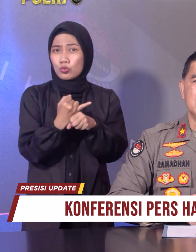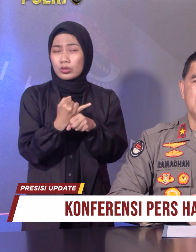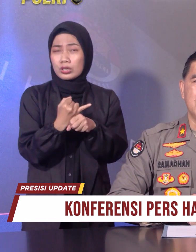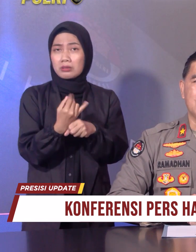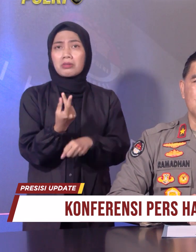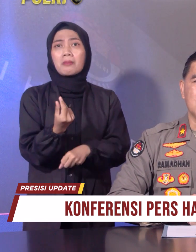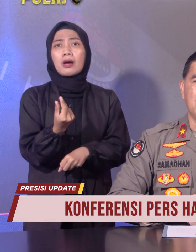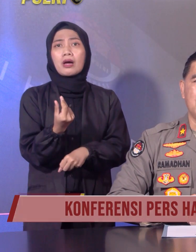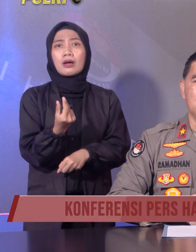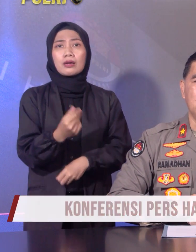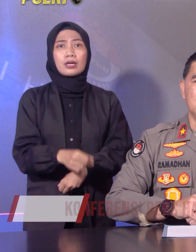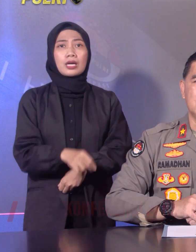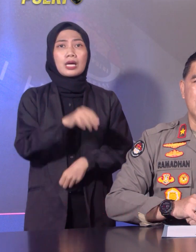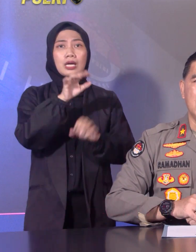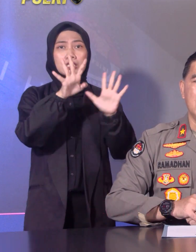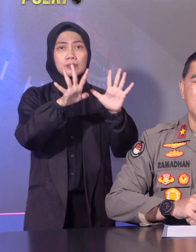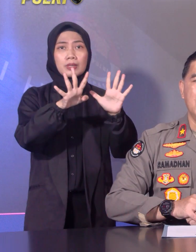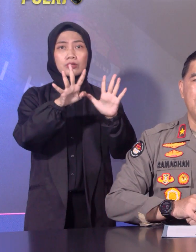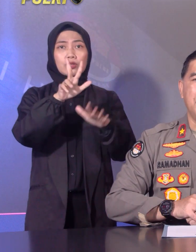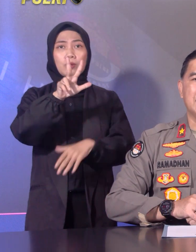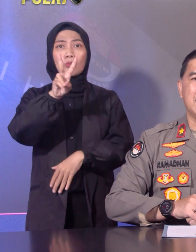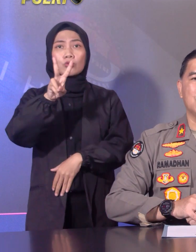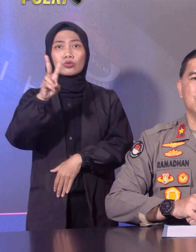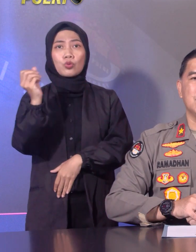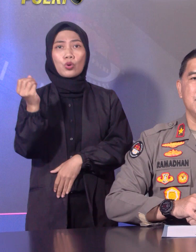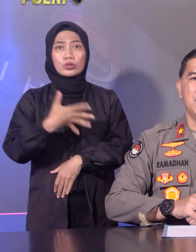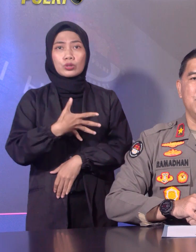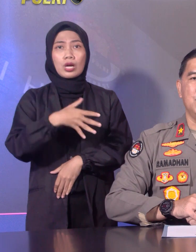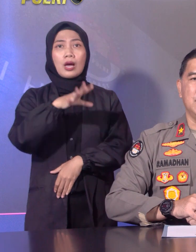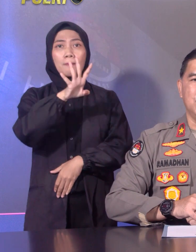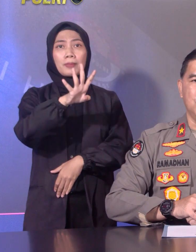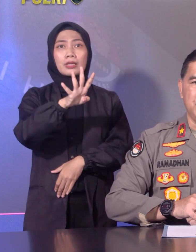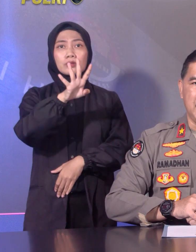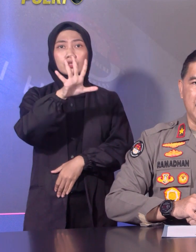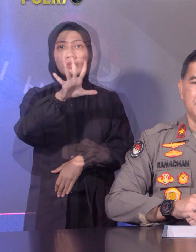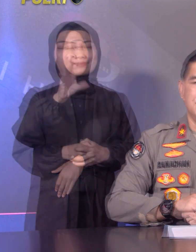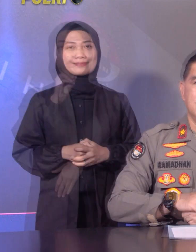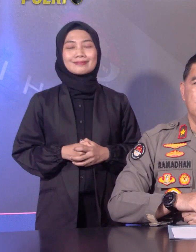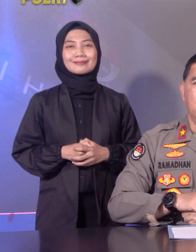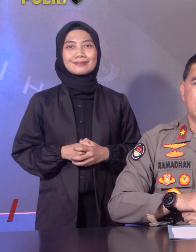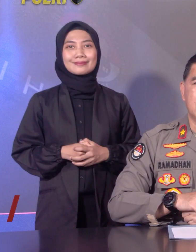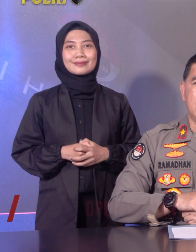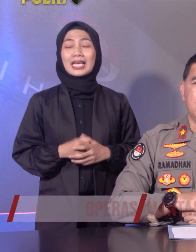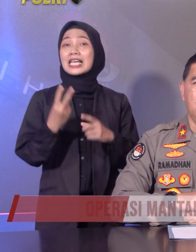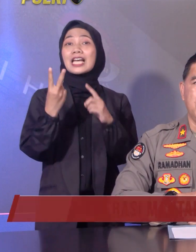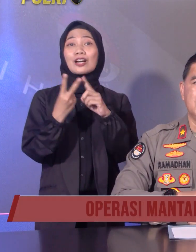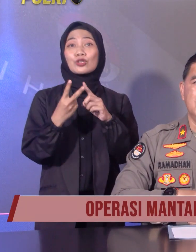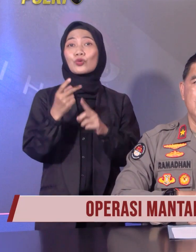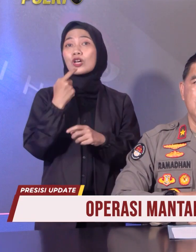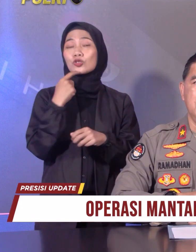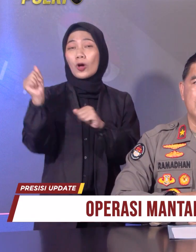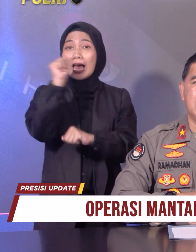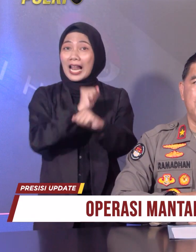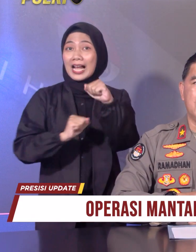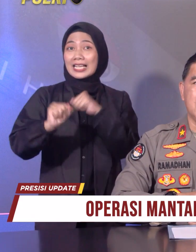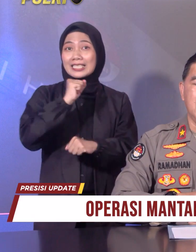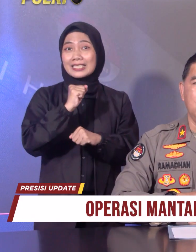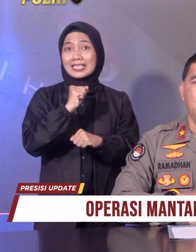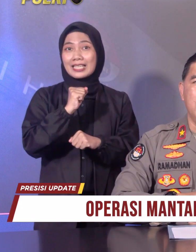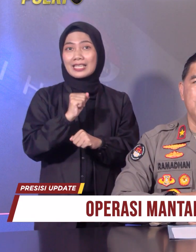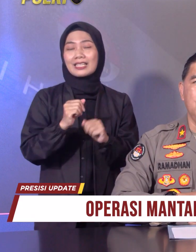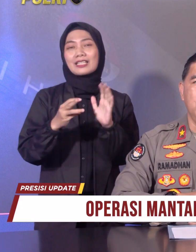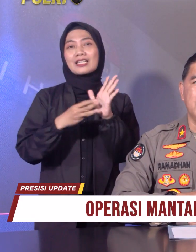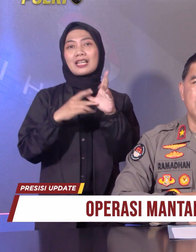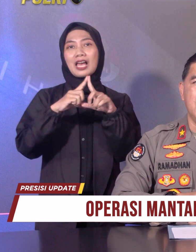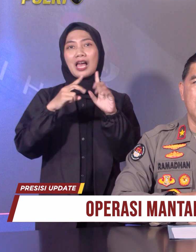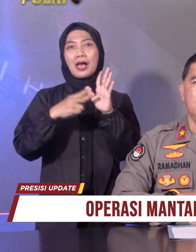982.450.000 rupiah. Dua terkait operasi mantap berata